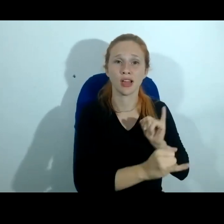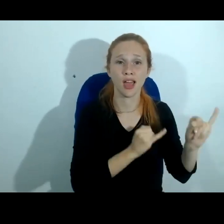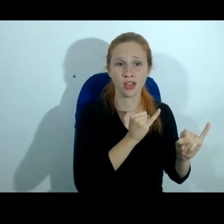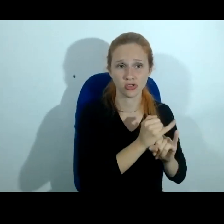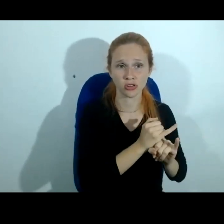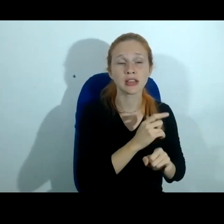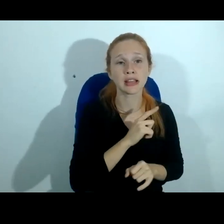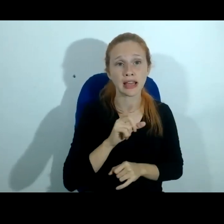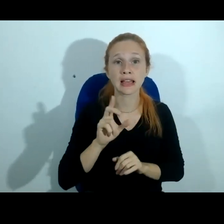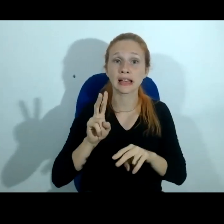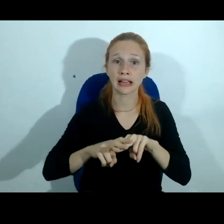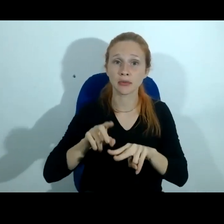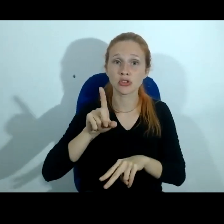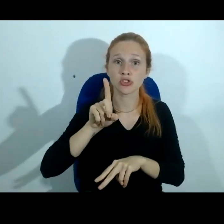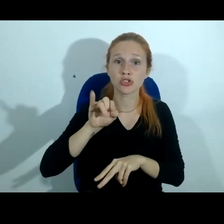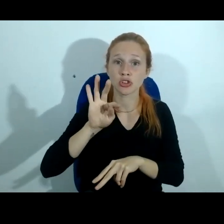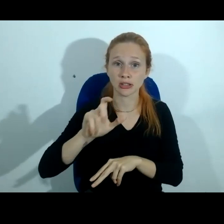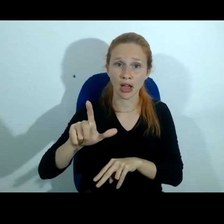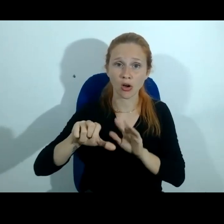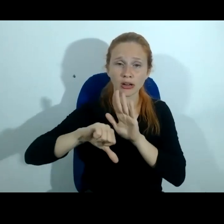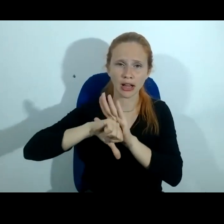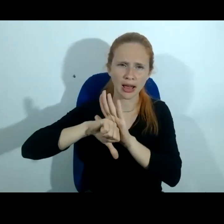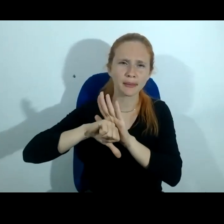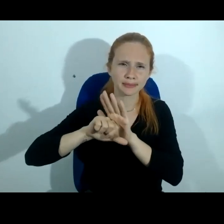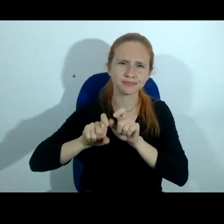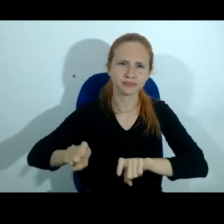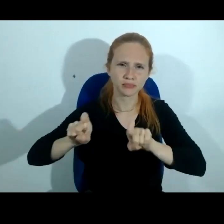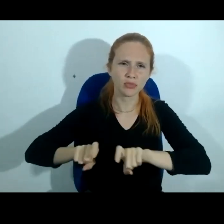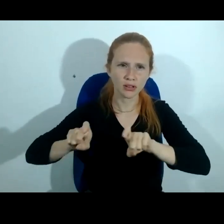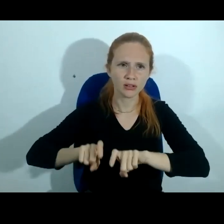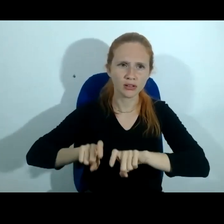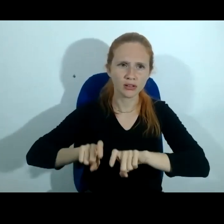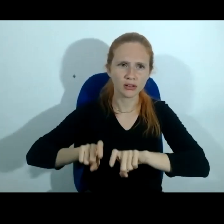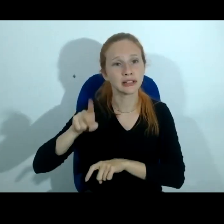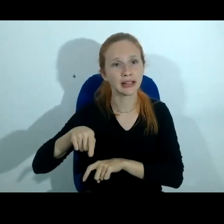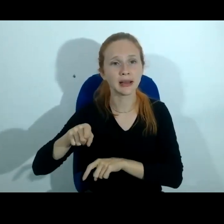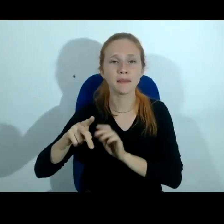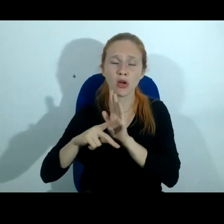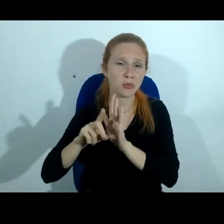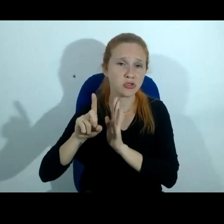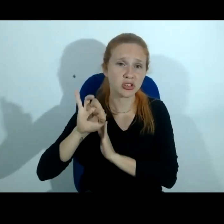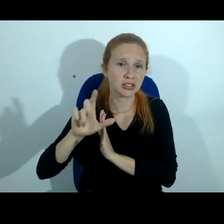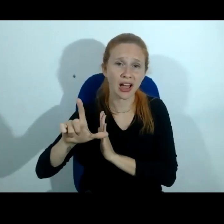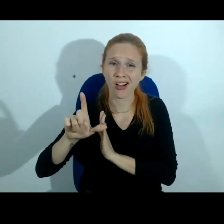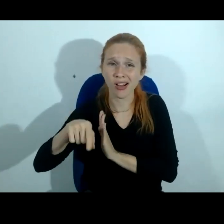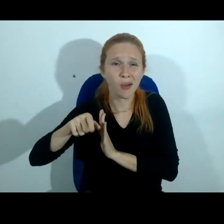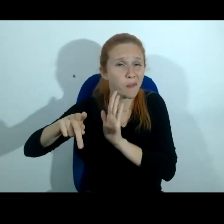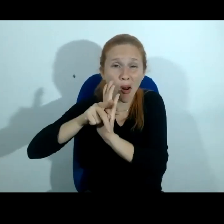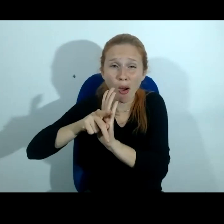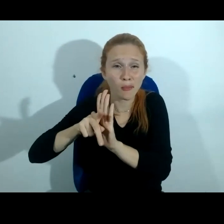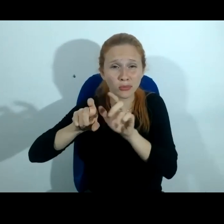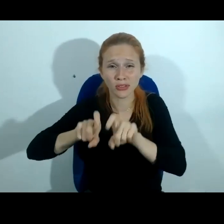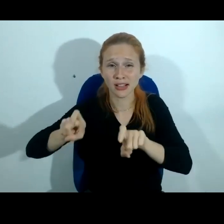digitais que eu até prefiro chamar ao invés de crimes cibernéticos eu prefiro chamar de crimes nato digitais são crimes que já nasceram no ambiente digital